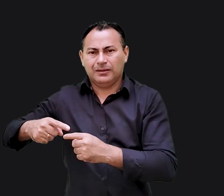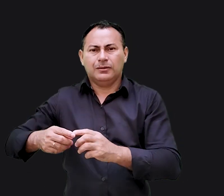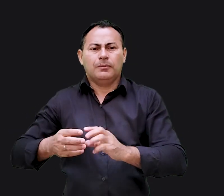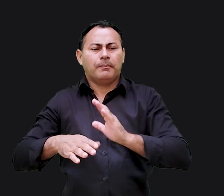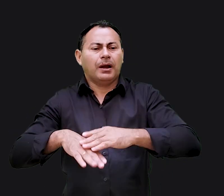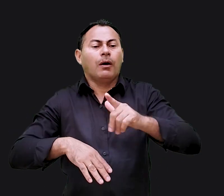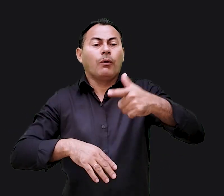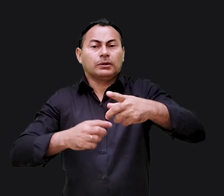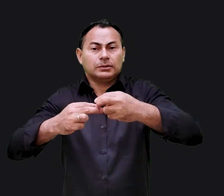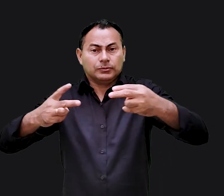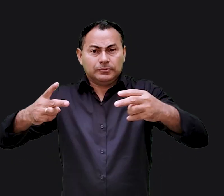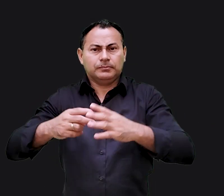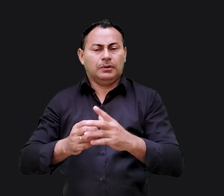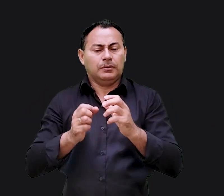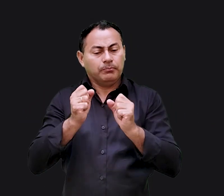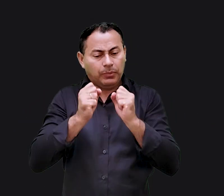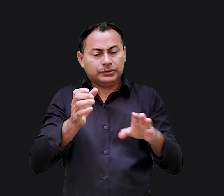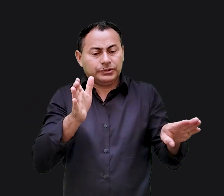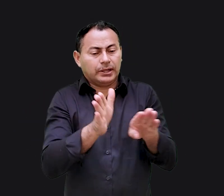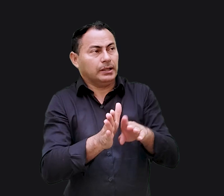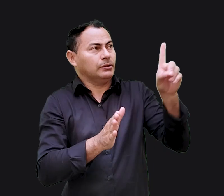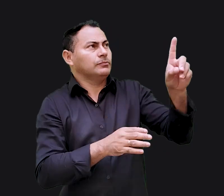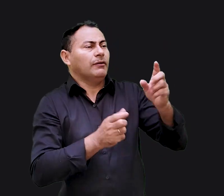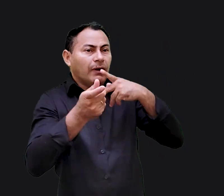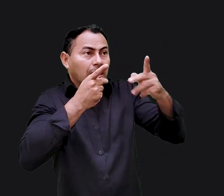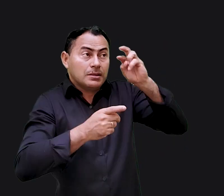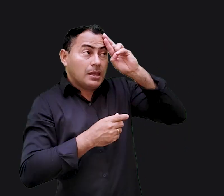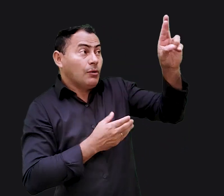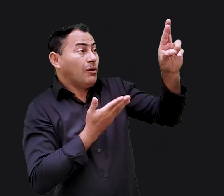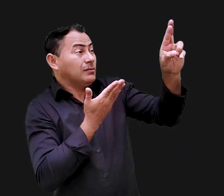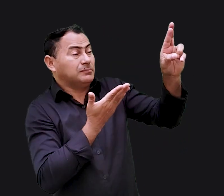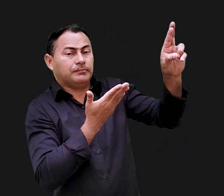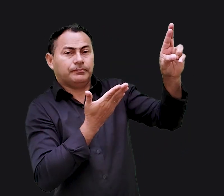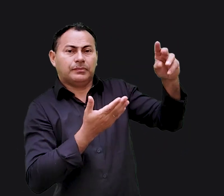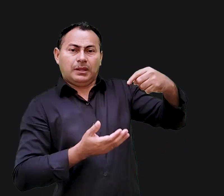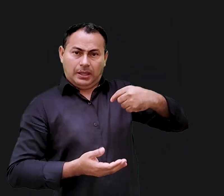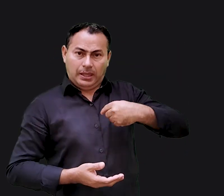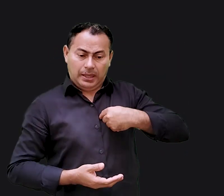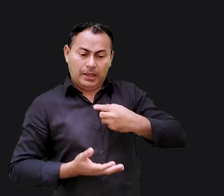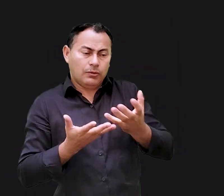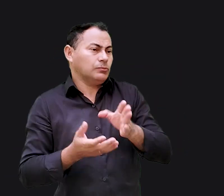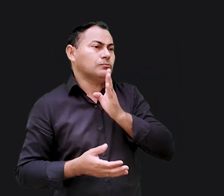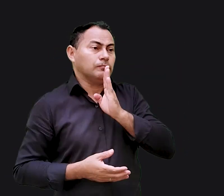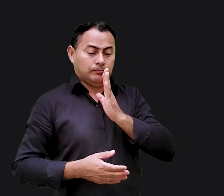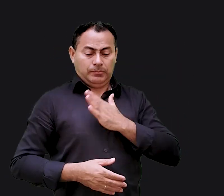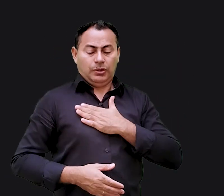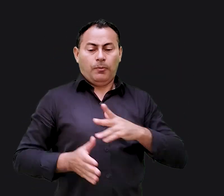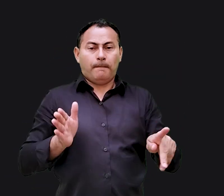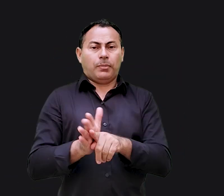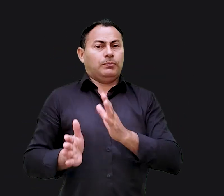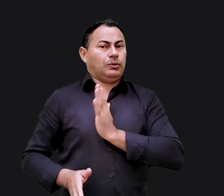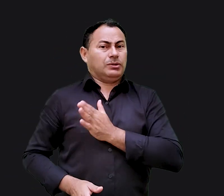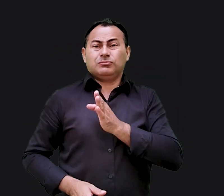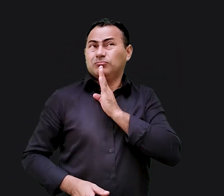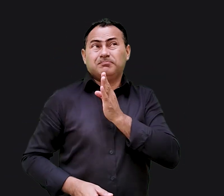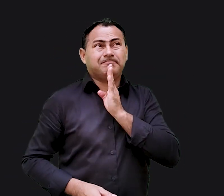mais do que todas as coisas você deve se achegar a Deus e dizer Senhor eu eu não conheço o meu próprio